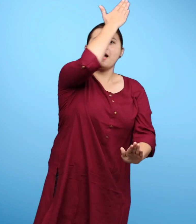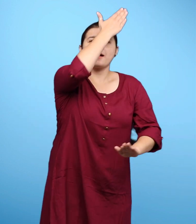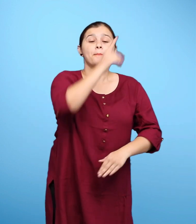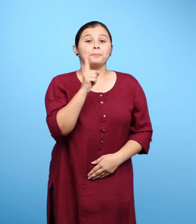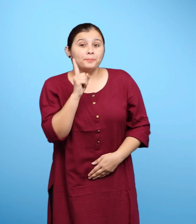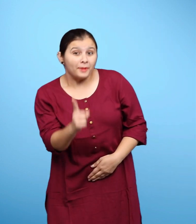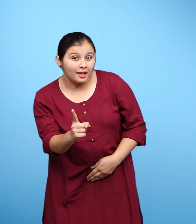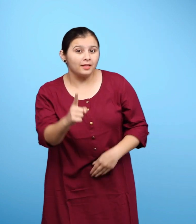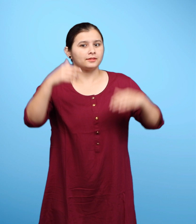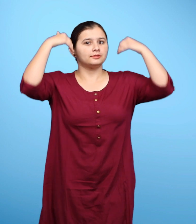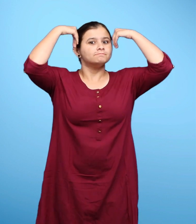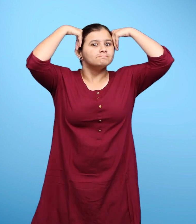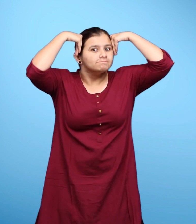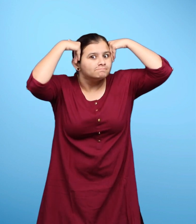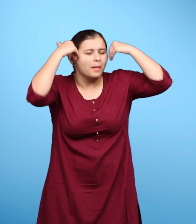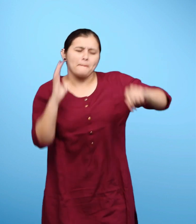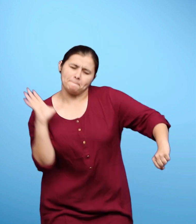लेकिन गधा पकड़ा गया